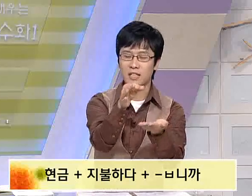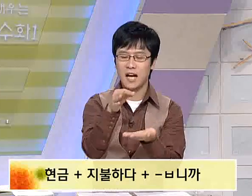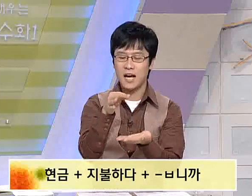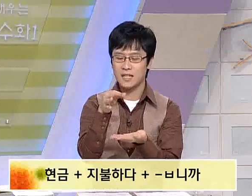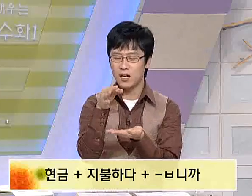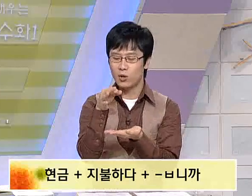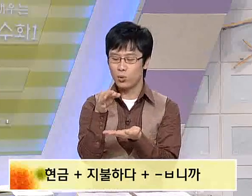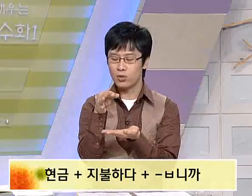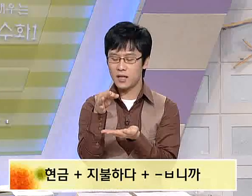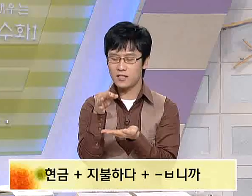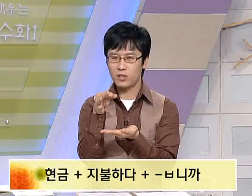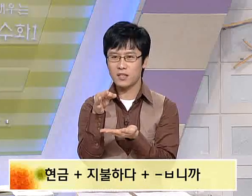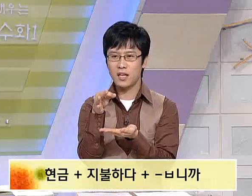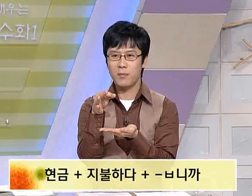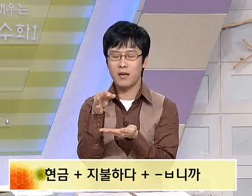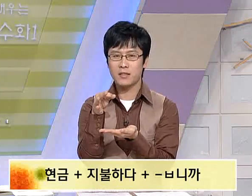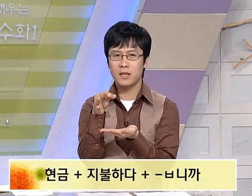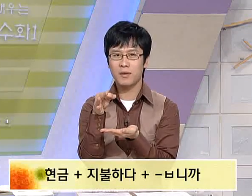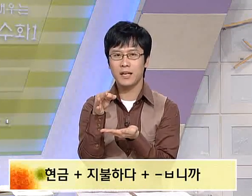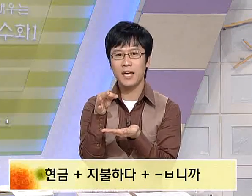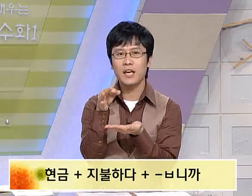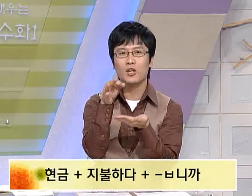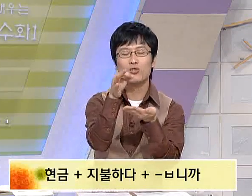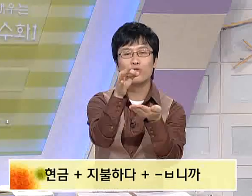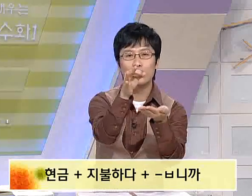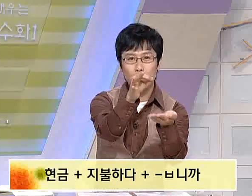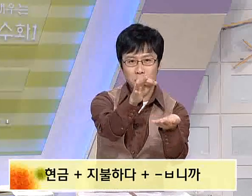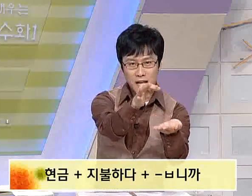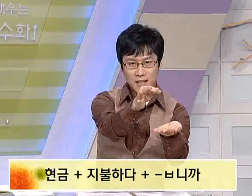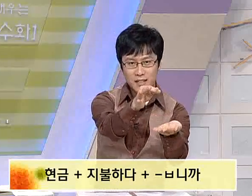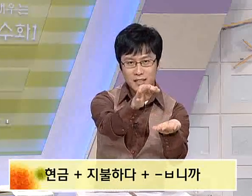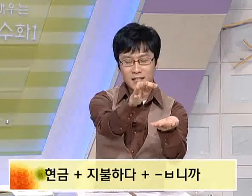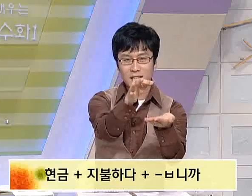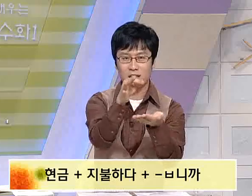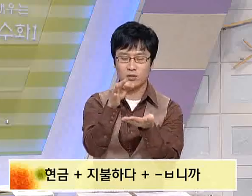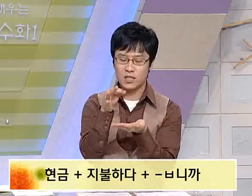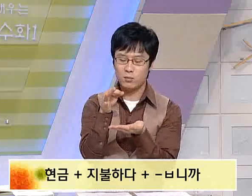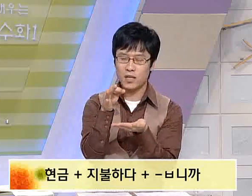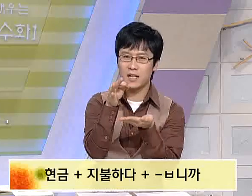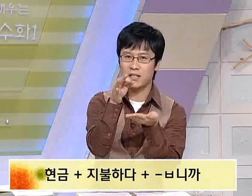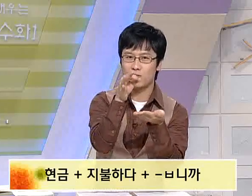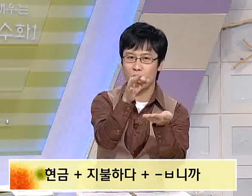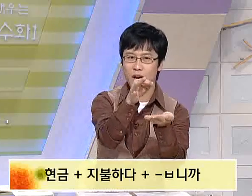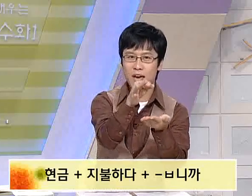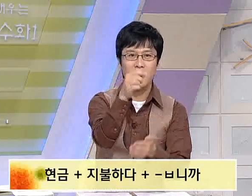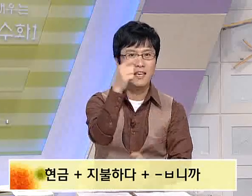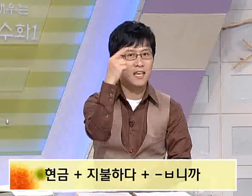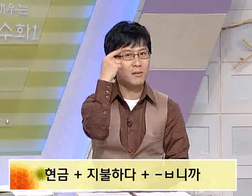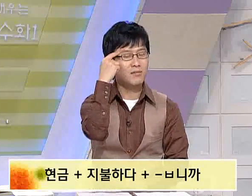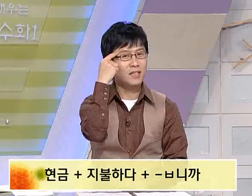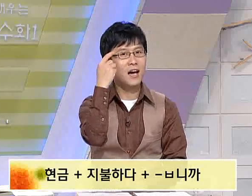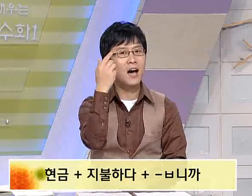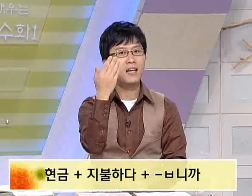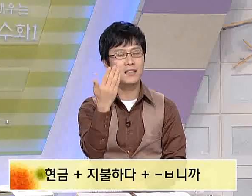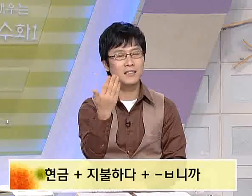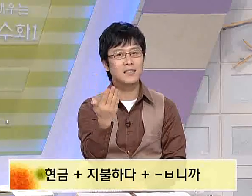되니까 자. 돈을 가지고 상대방에게 주는 동작이라는, 지불하다라는 수화에 입니까? 라는